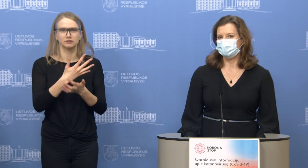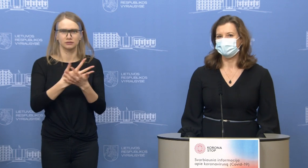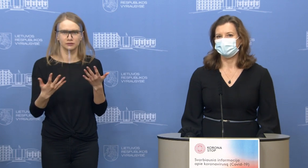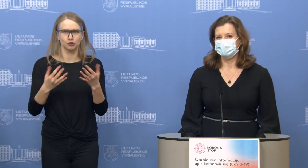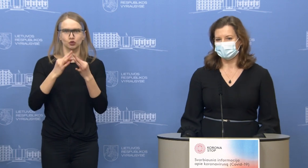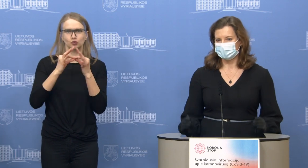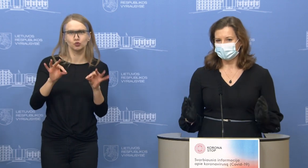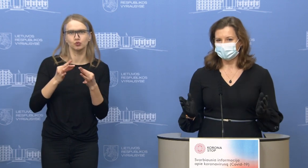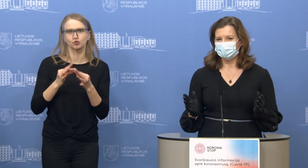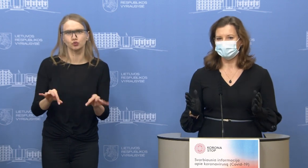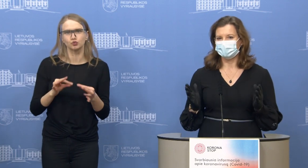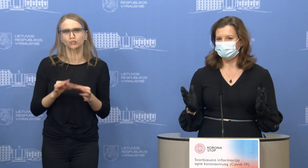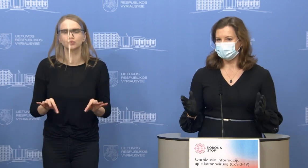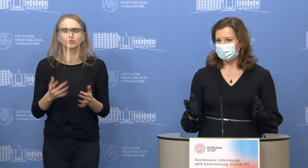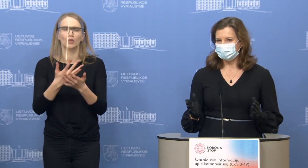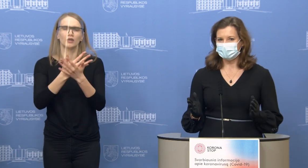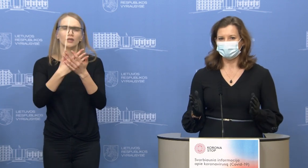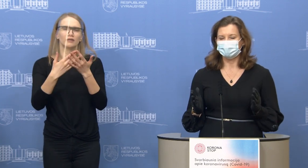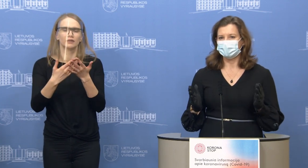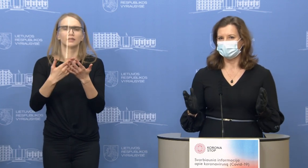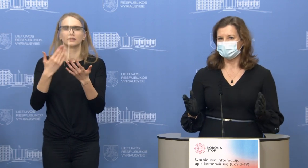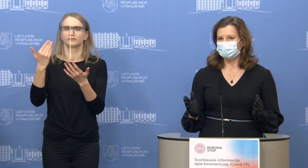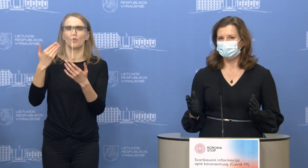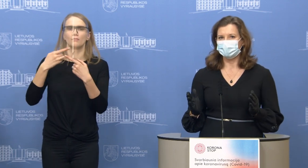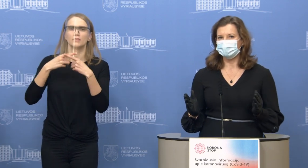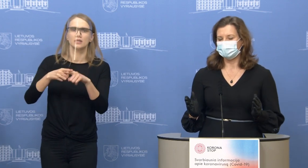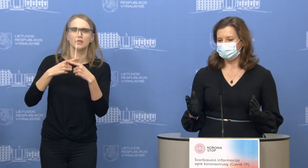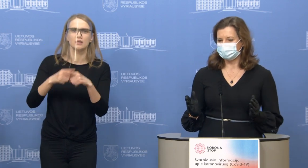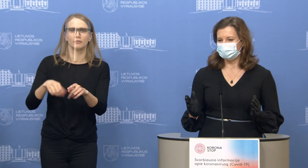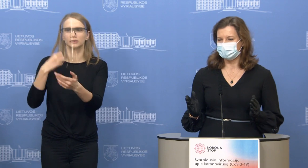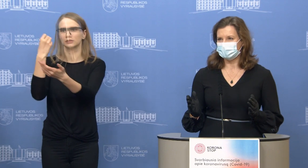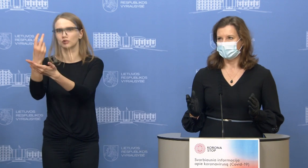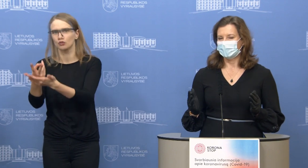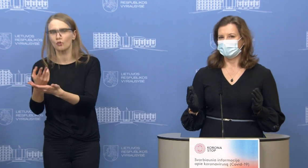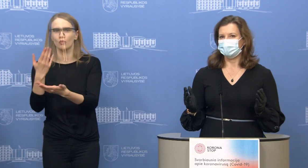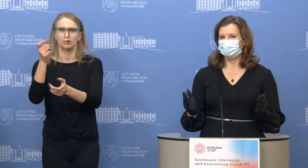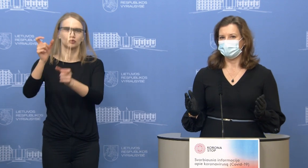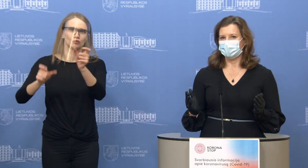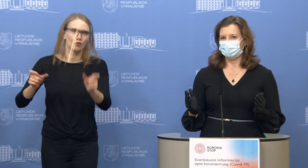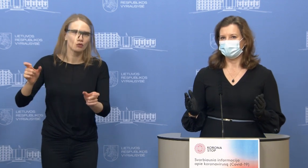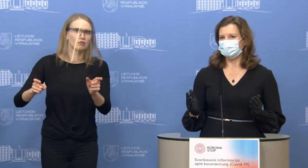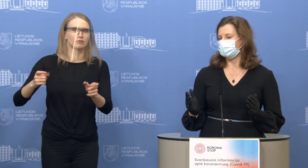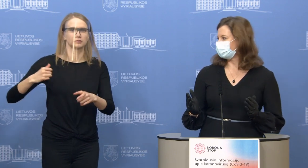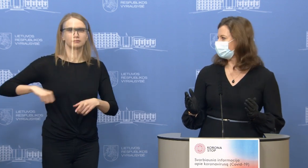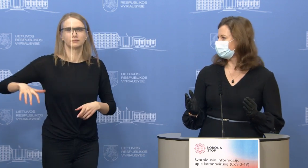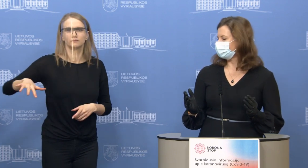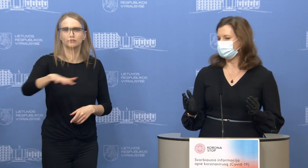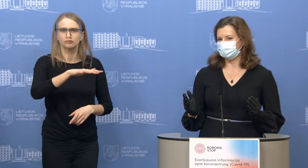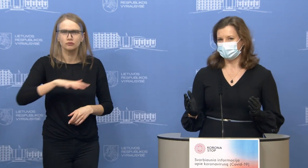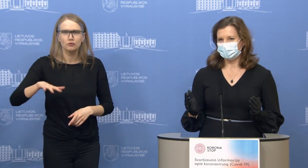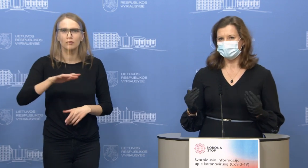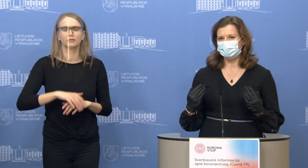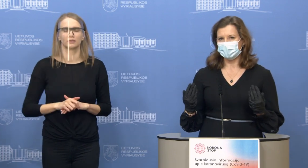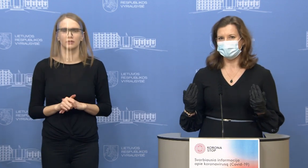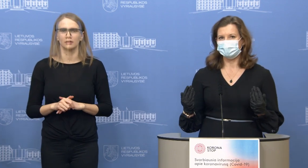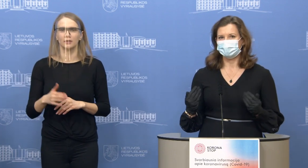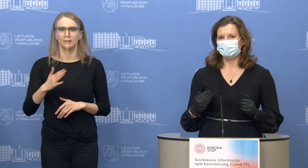priemonėms, kurios yra reikalingos ne tik viešams sektoriu, ne tik ligoninėms ir institucijoms, tačiau jos yra reikalingos ir